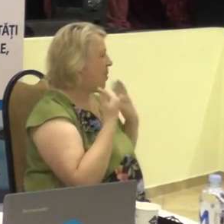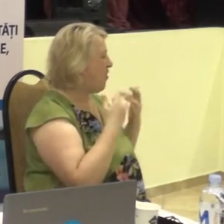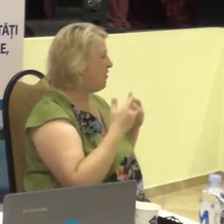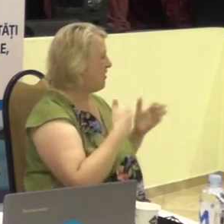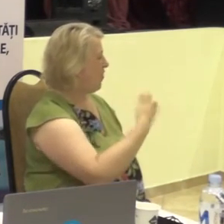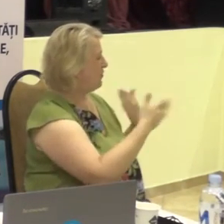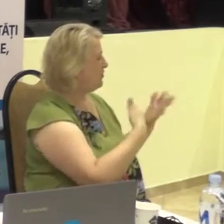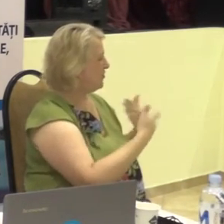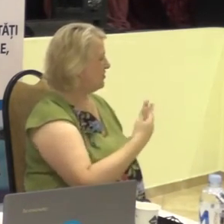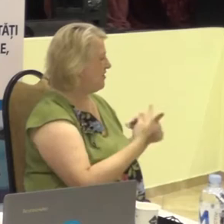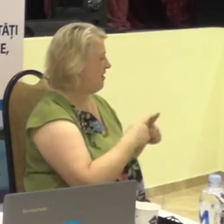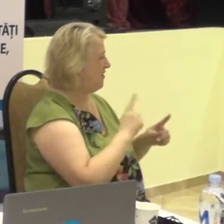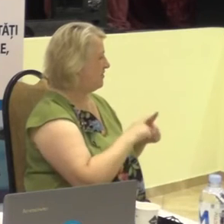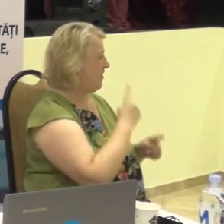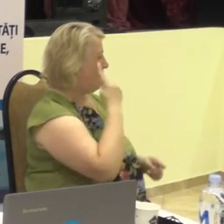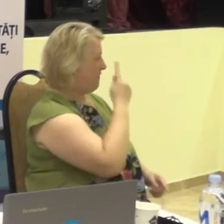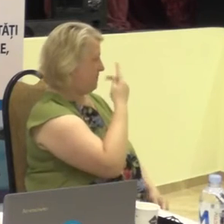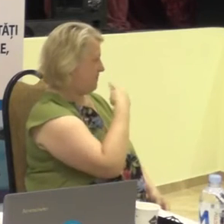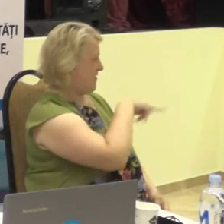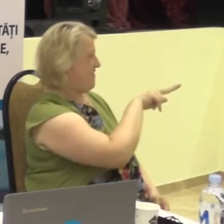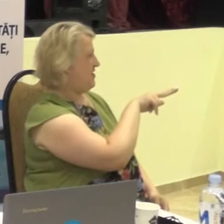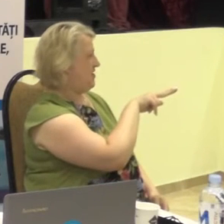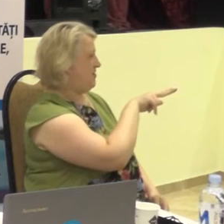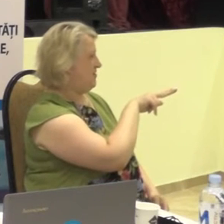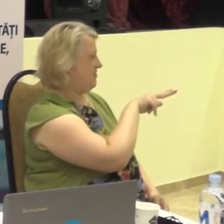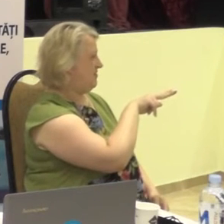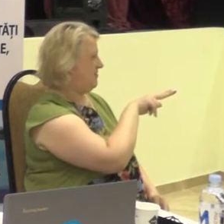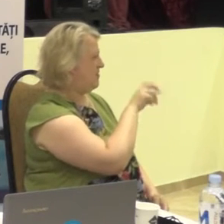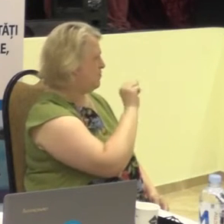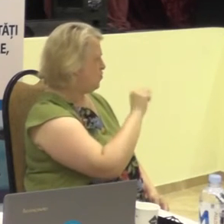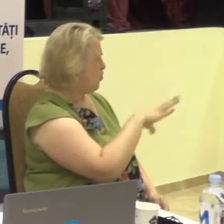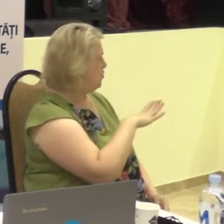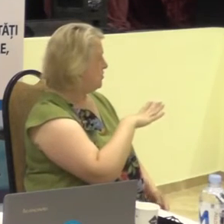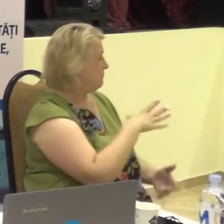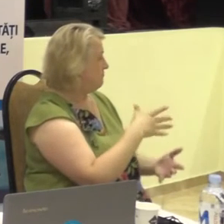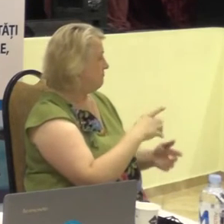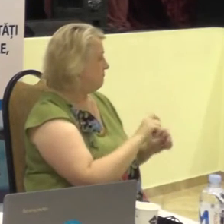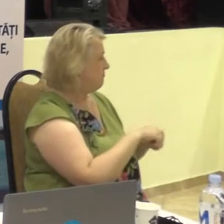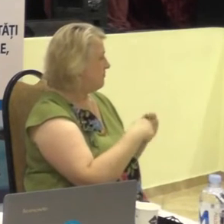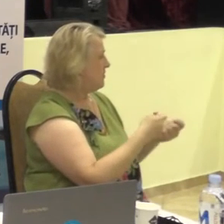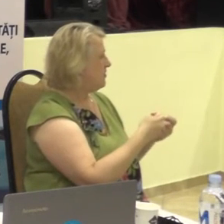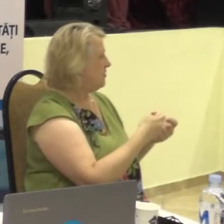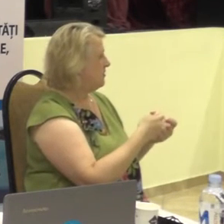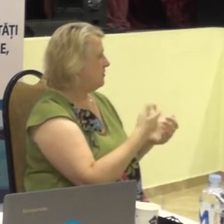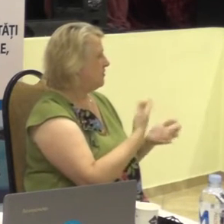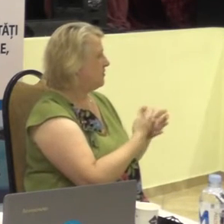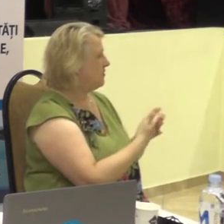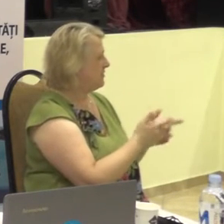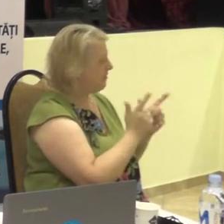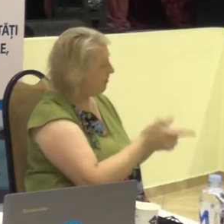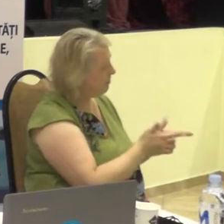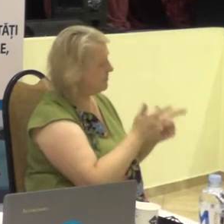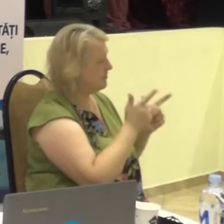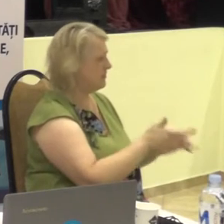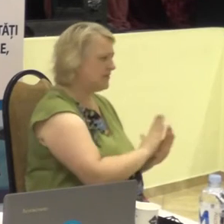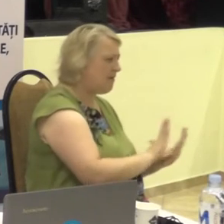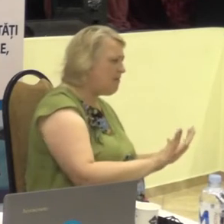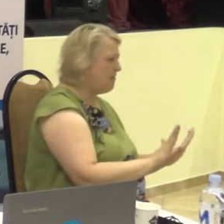a privirii. Ea poate exprima aprobare, dezaprobare,